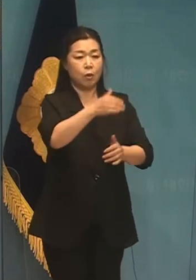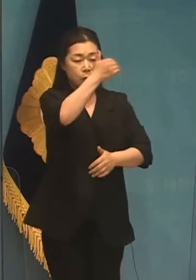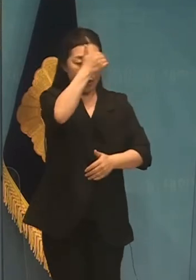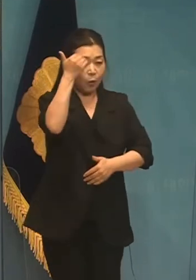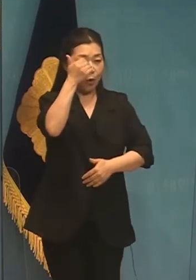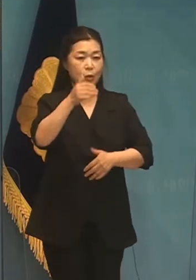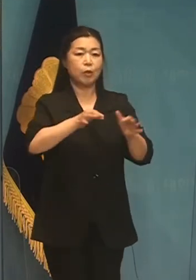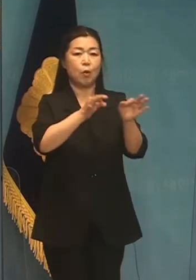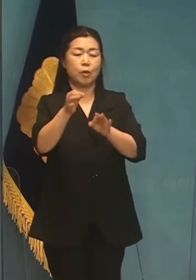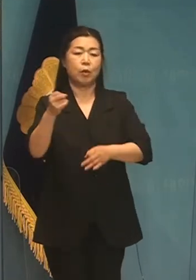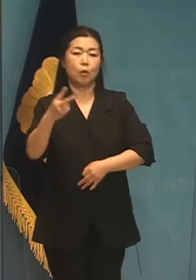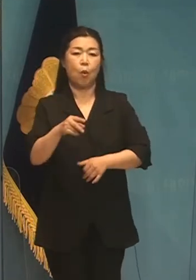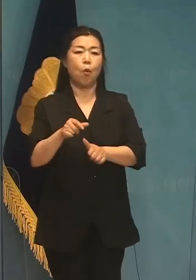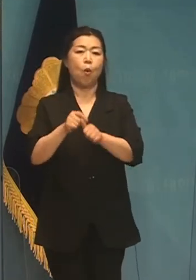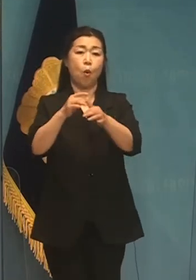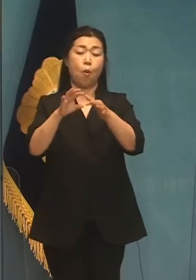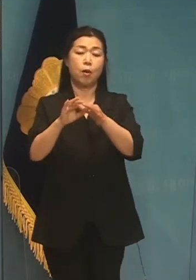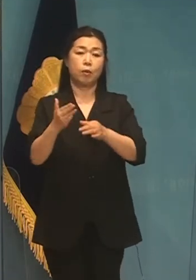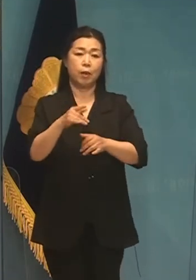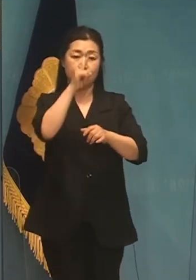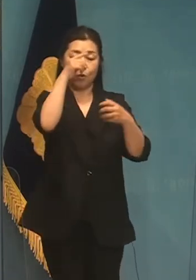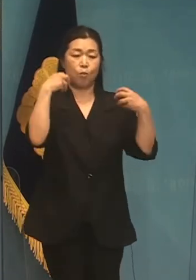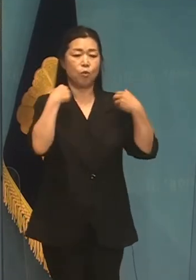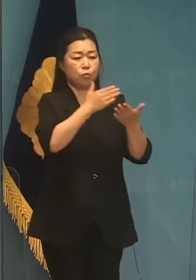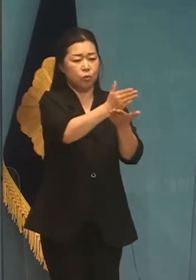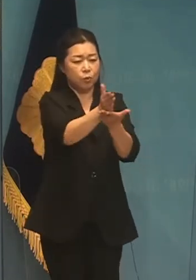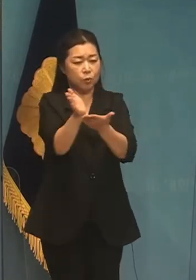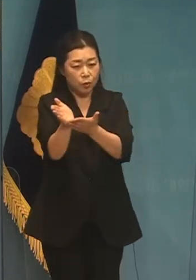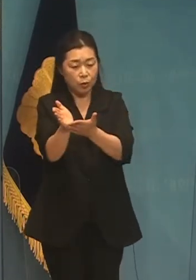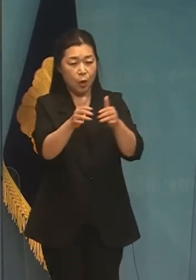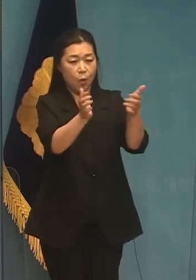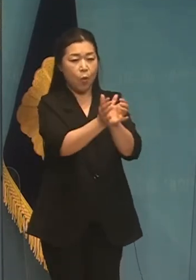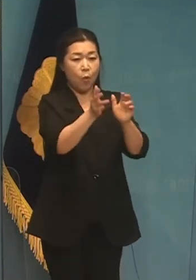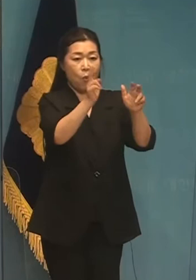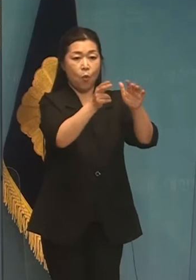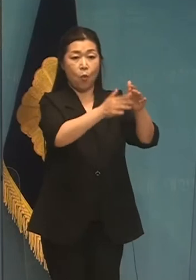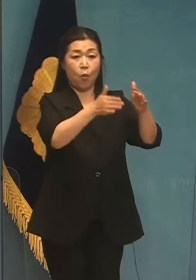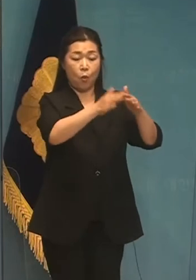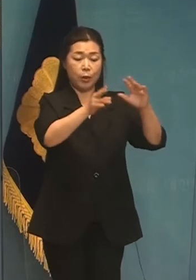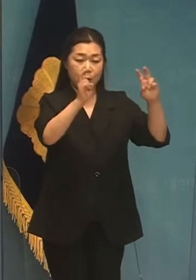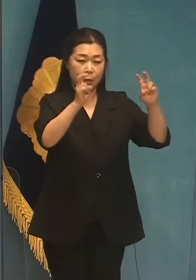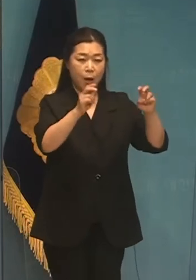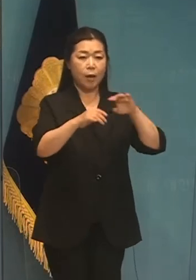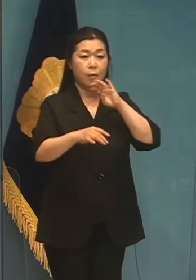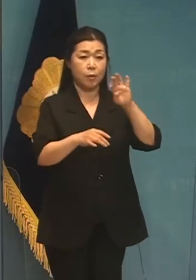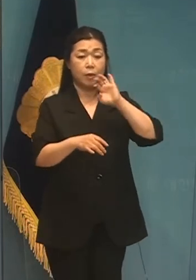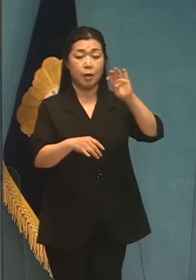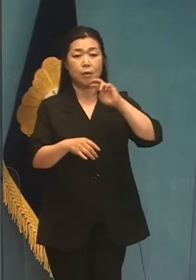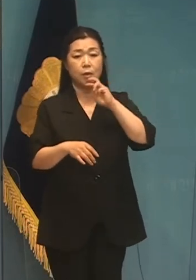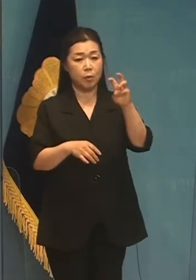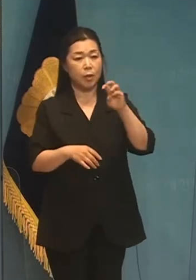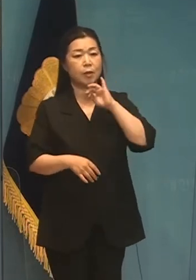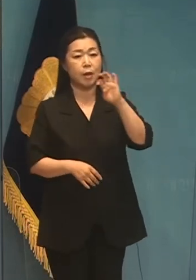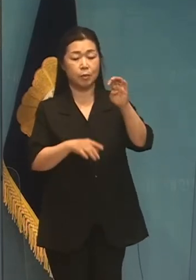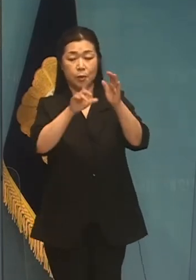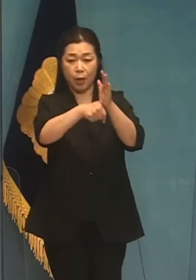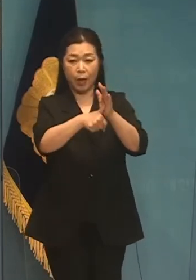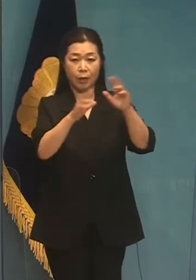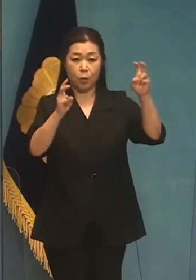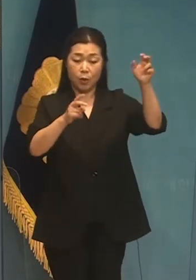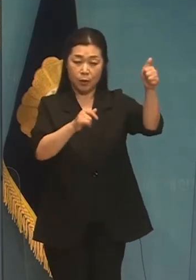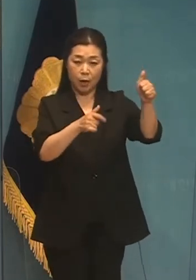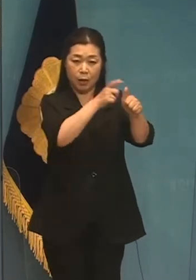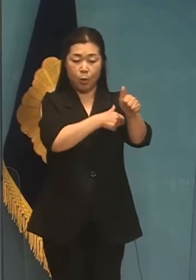청년 경제 및 고용과 관련된 정부 부처 및 공기업의 30, 40대 기관장과 임원을 임명해서